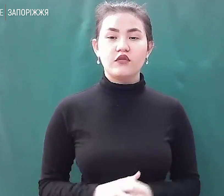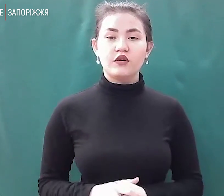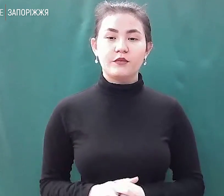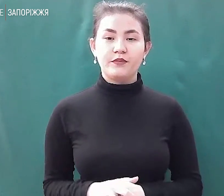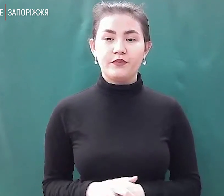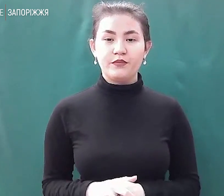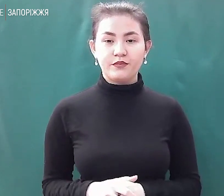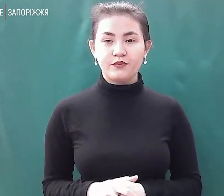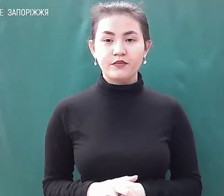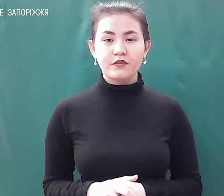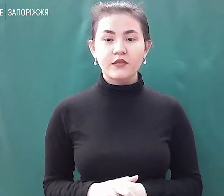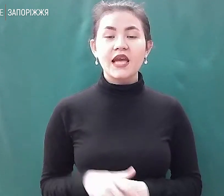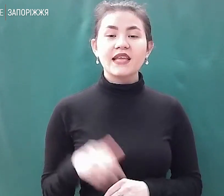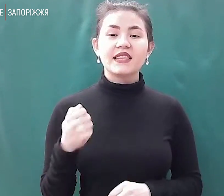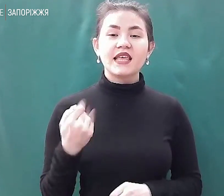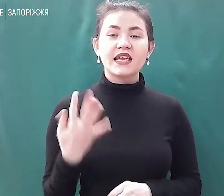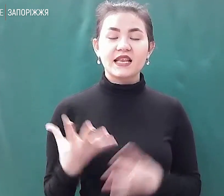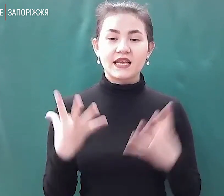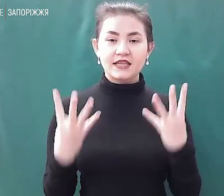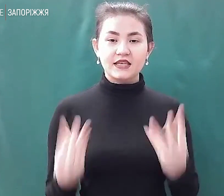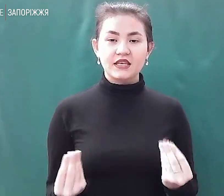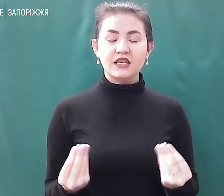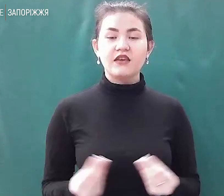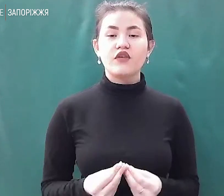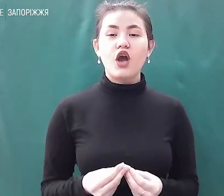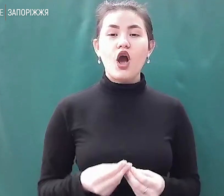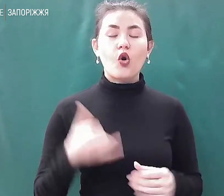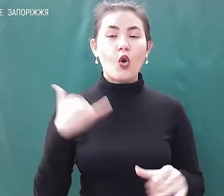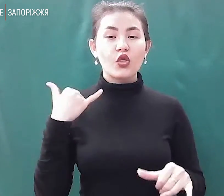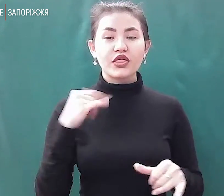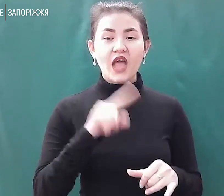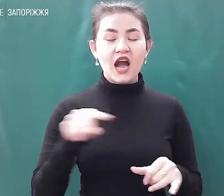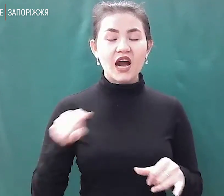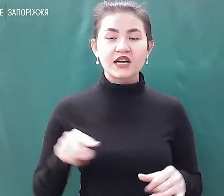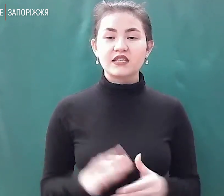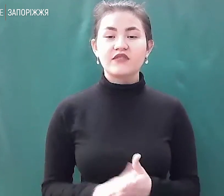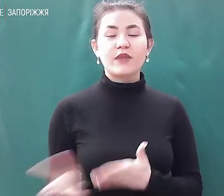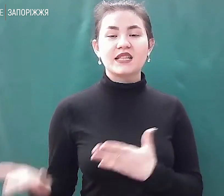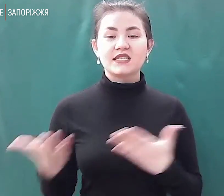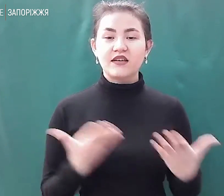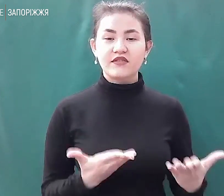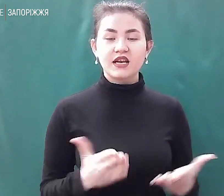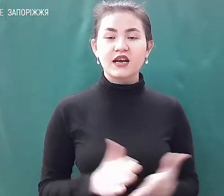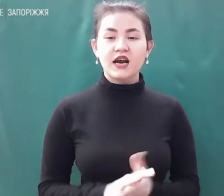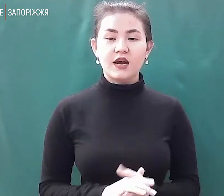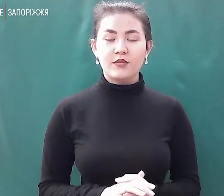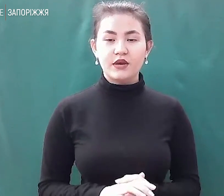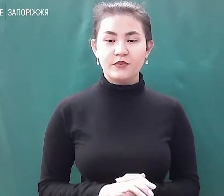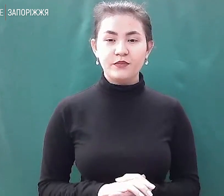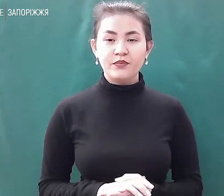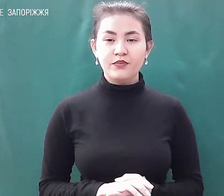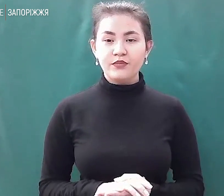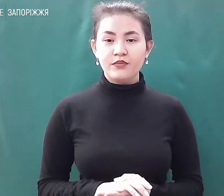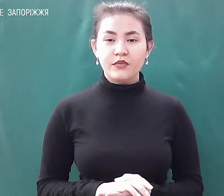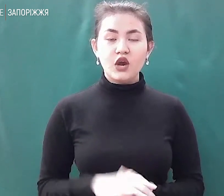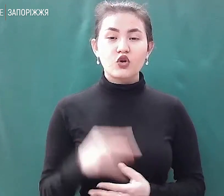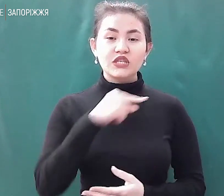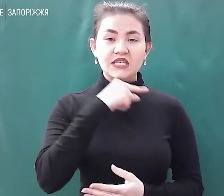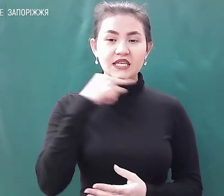Декілька днів контактів з представниками російських військовослужборців